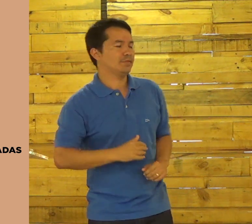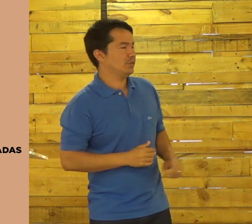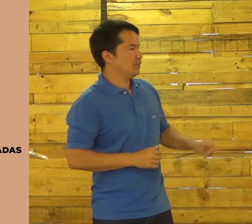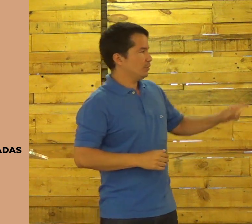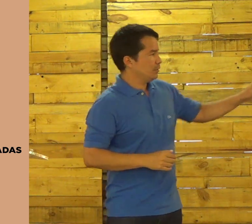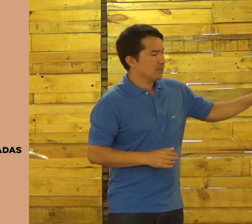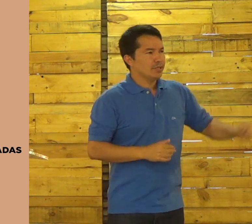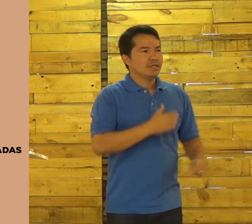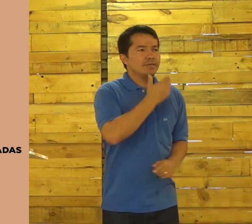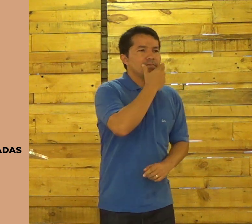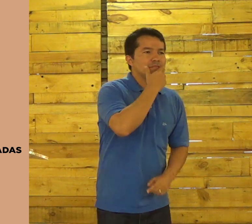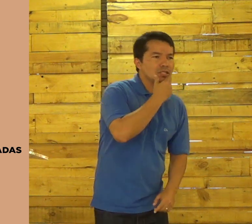cultura diferente.